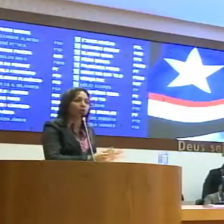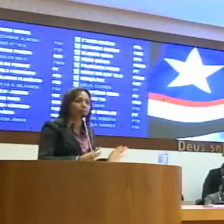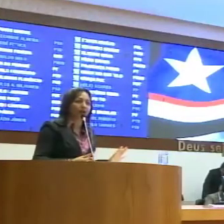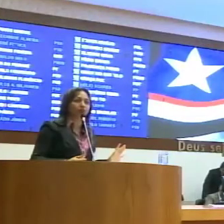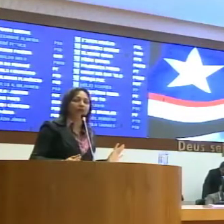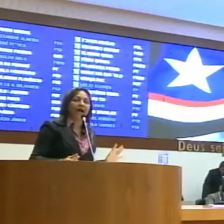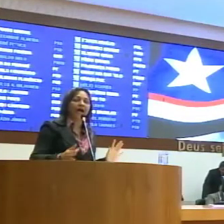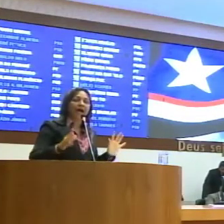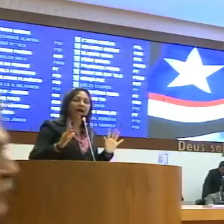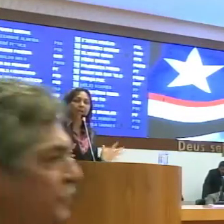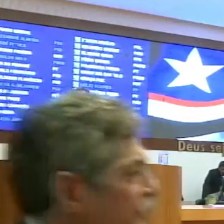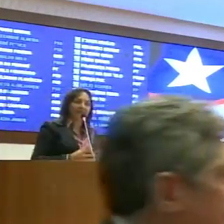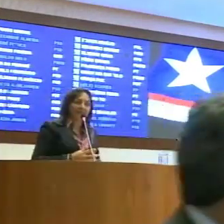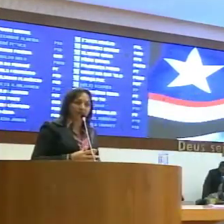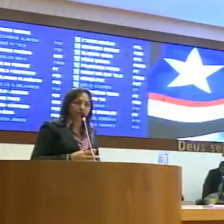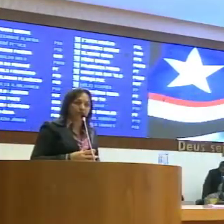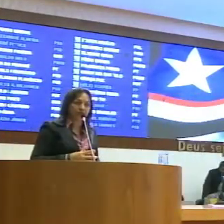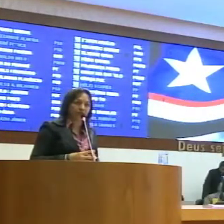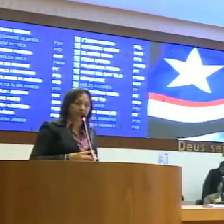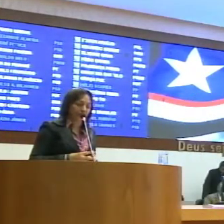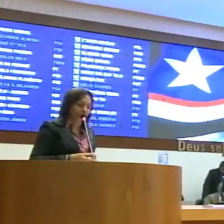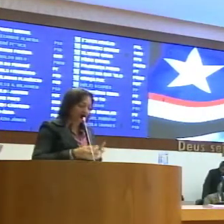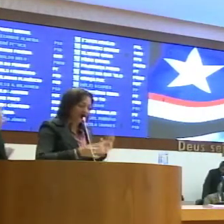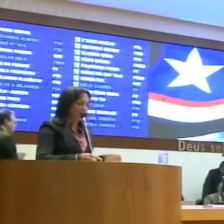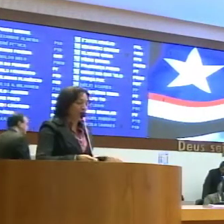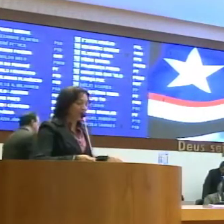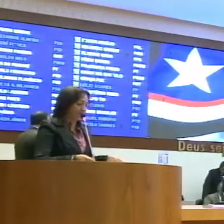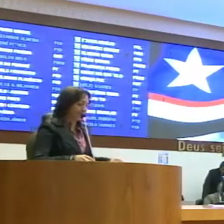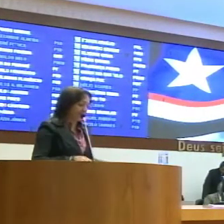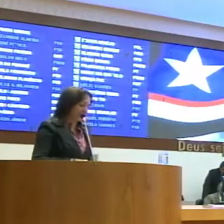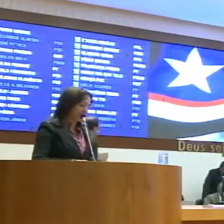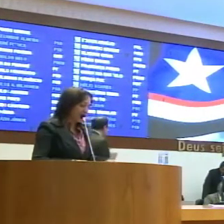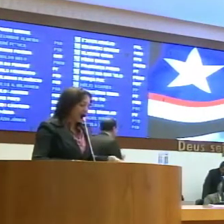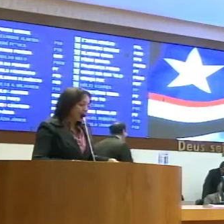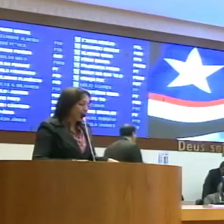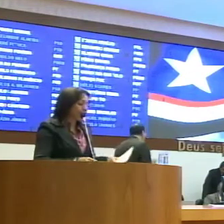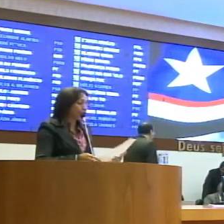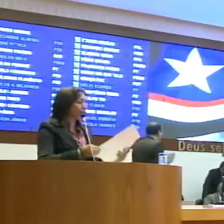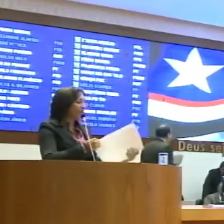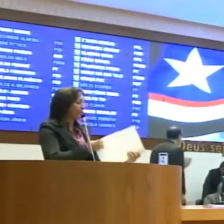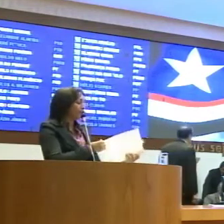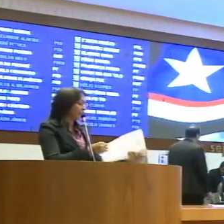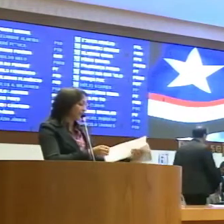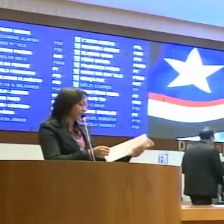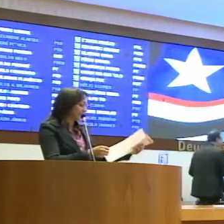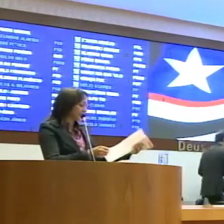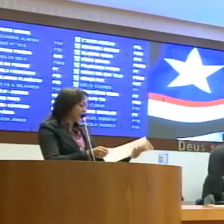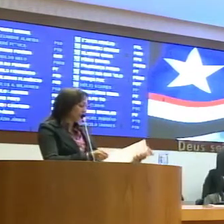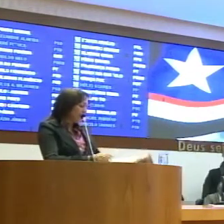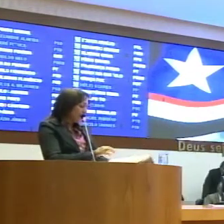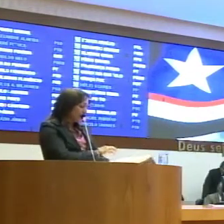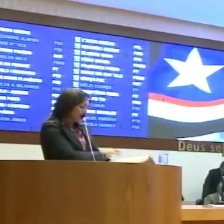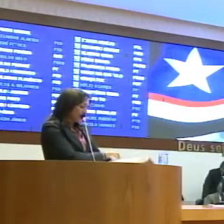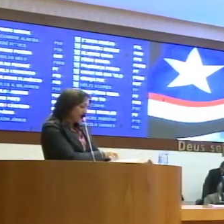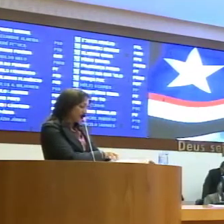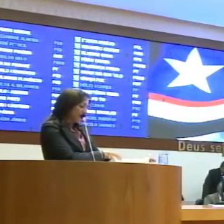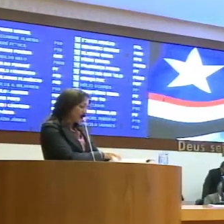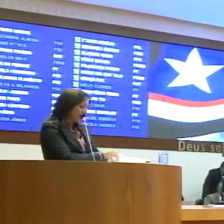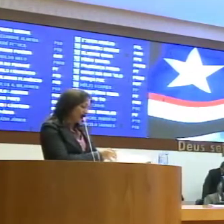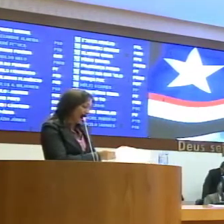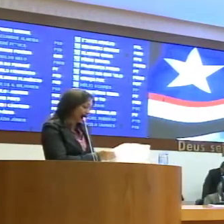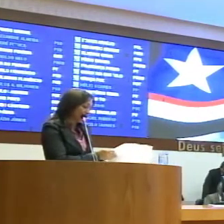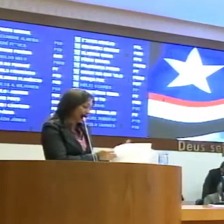tratores derrubando lá a plantação daqueles moradores. E agora, presidente, nós tivemos uma decisão